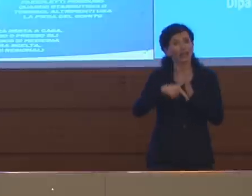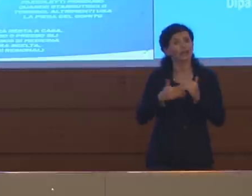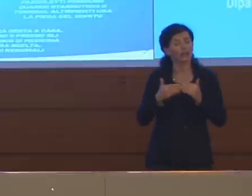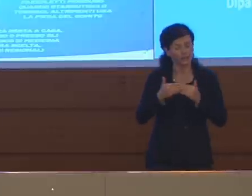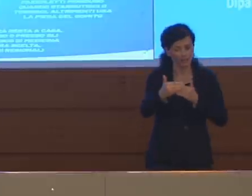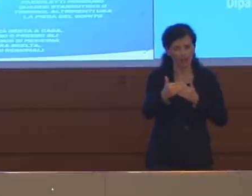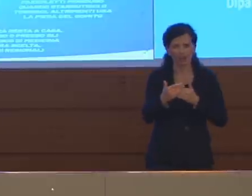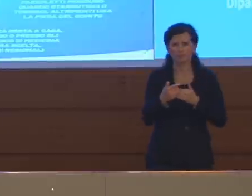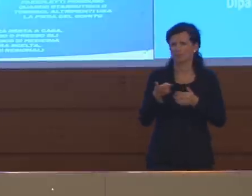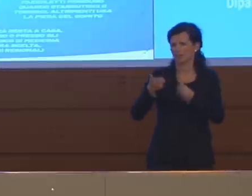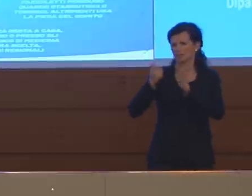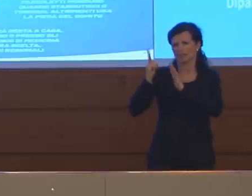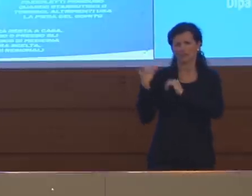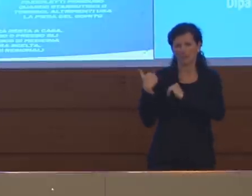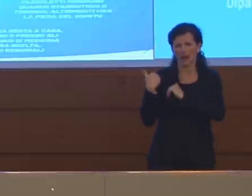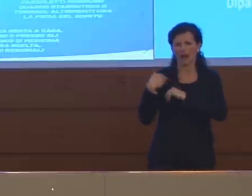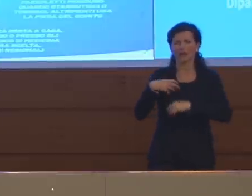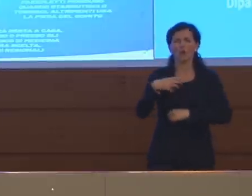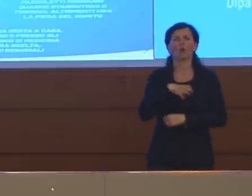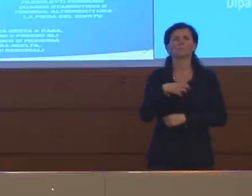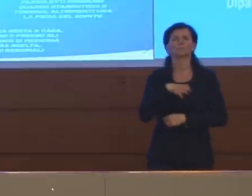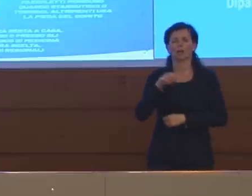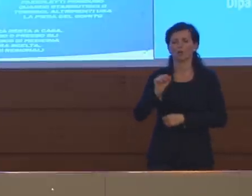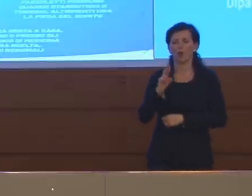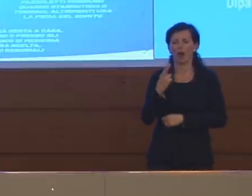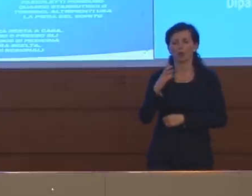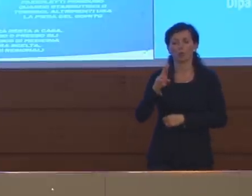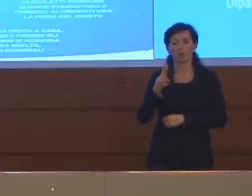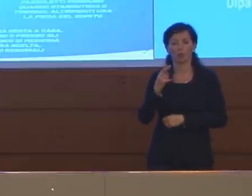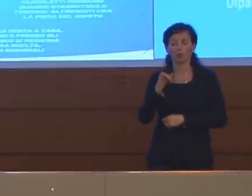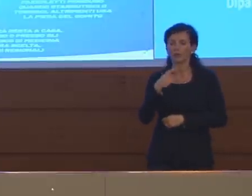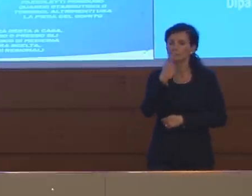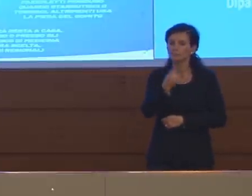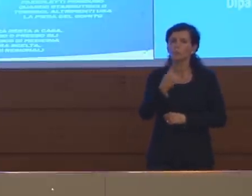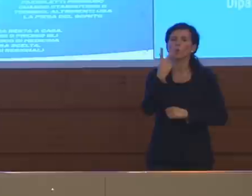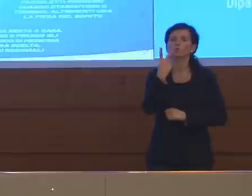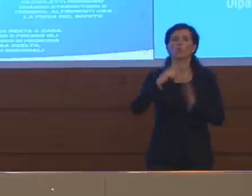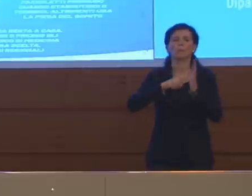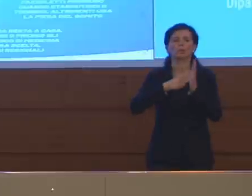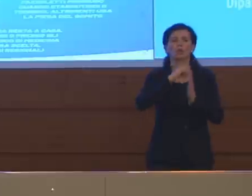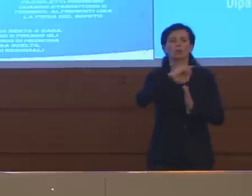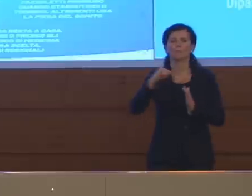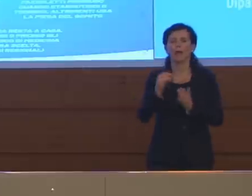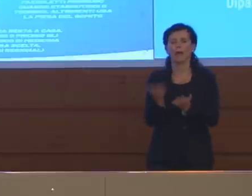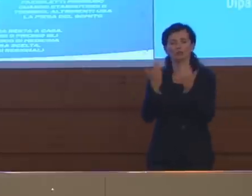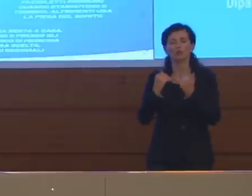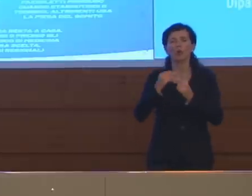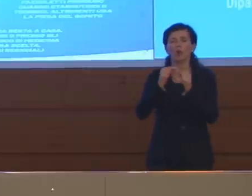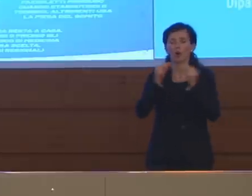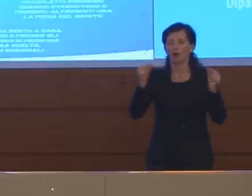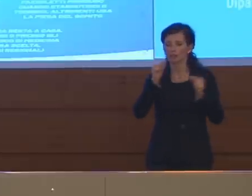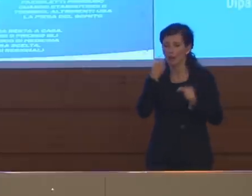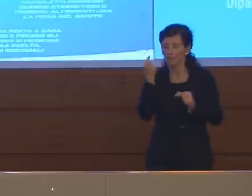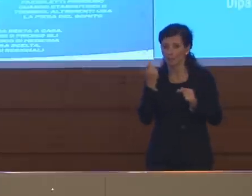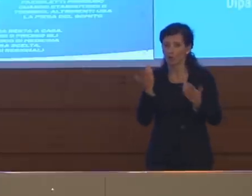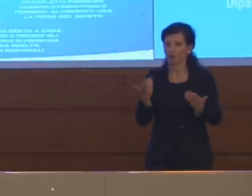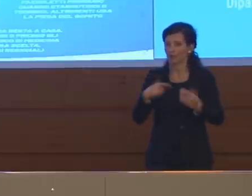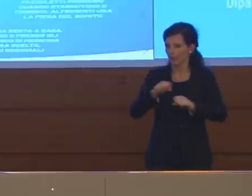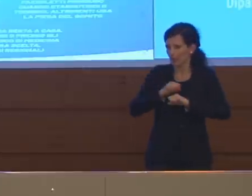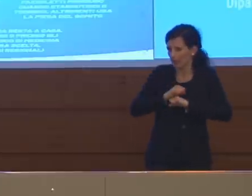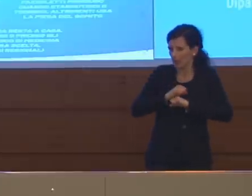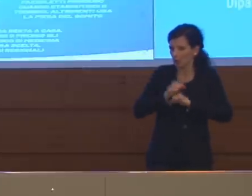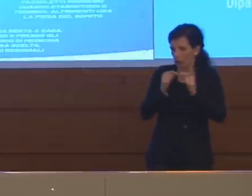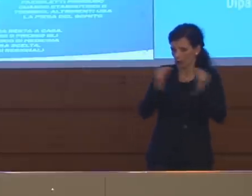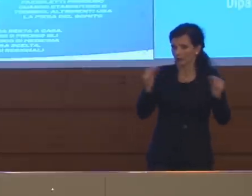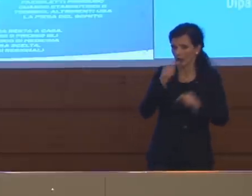il commissario Alcuri aveva annunciato di aver acquistato 2 milioni e mezzo di tamponi quindi credo che il problema insomma i tamponi ci siano. Volevo